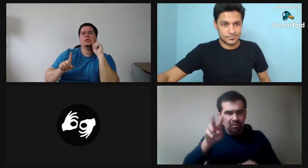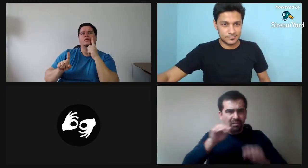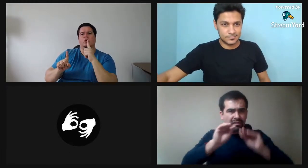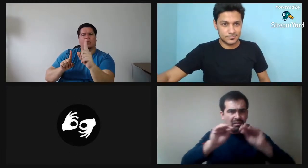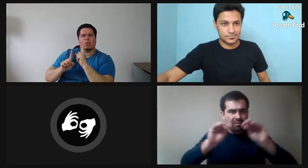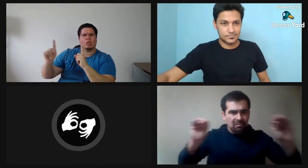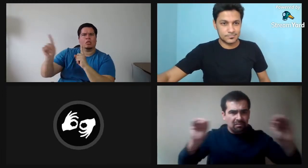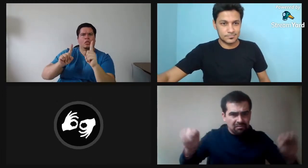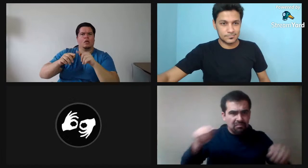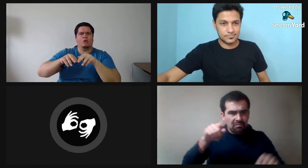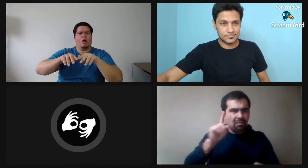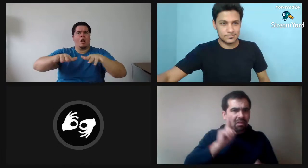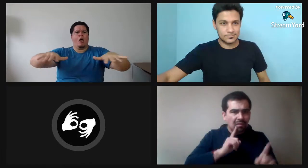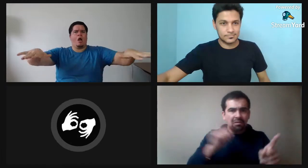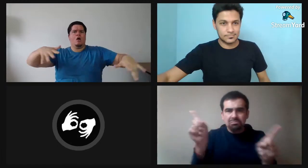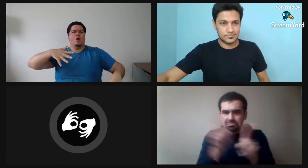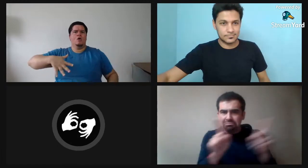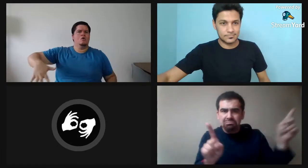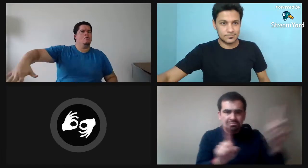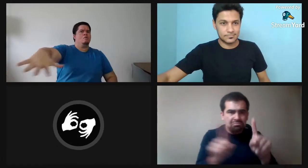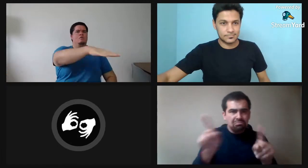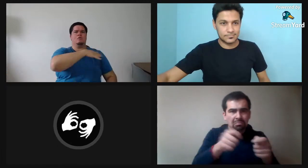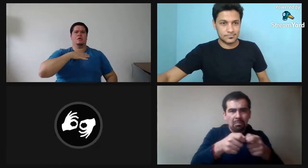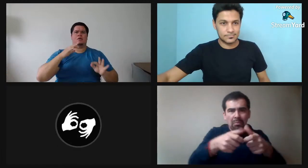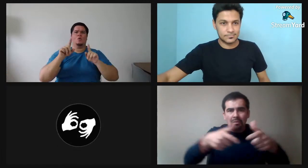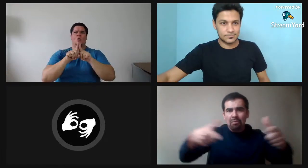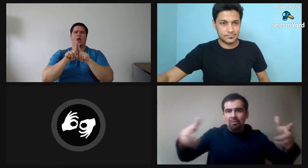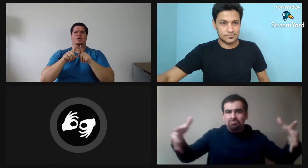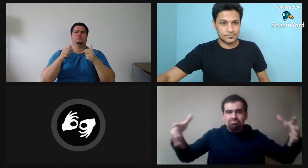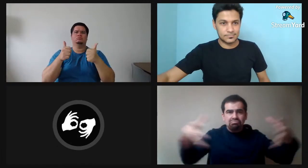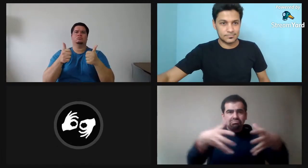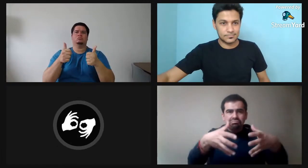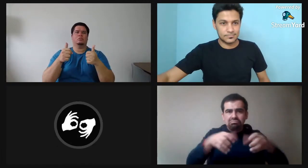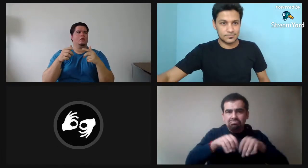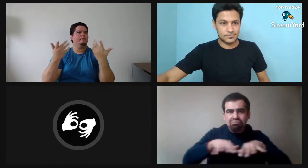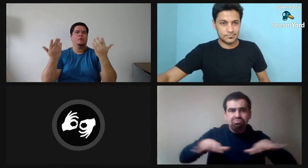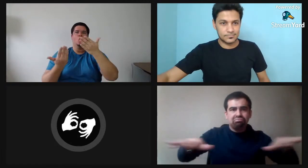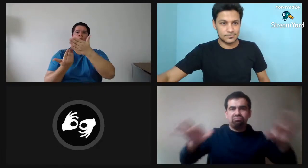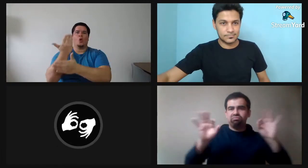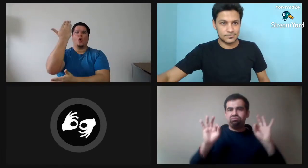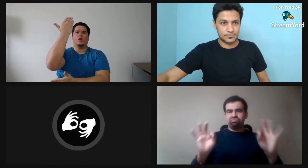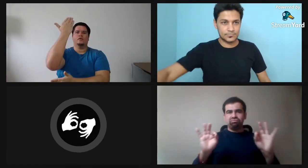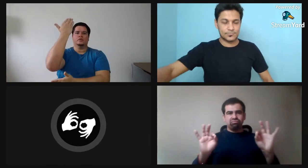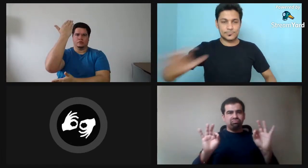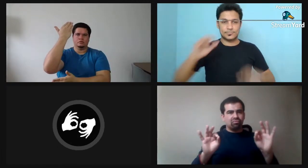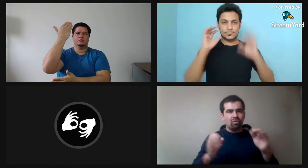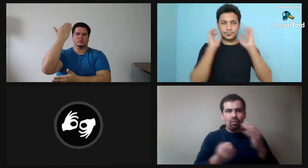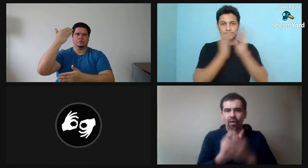Quien muestra, lo muestra, se reúne con distintas personas sordas para poder difundirlo.